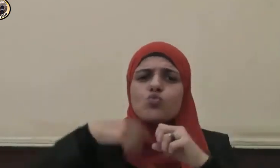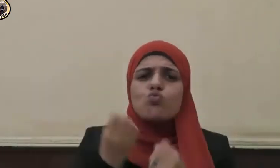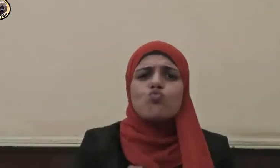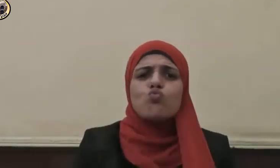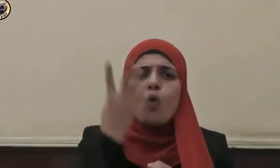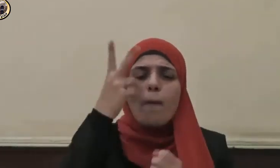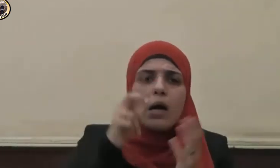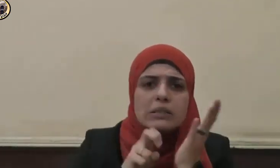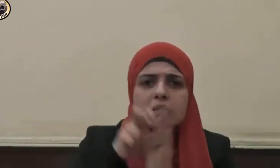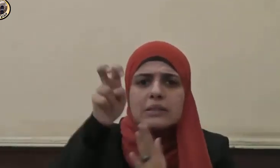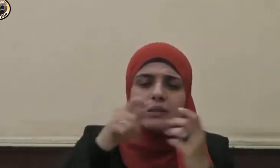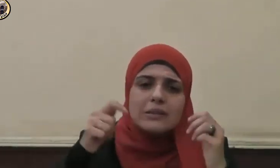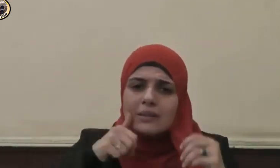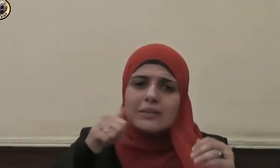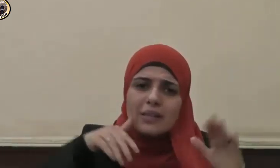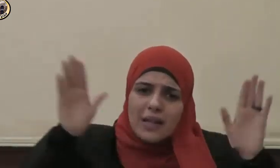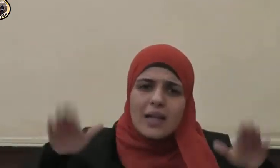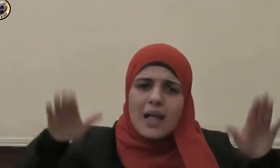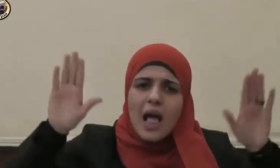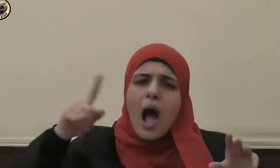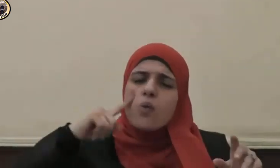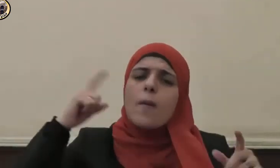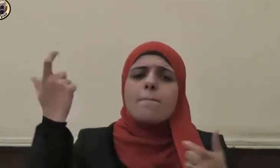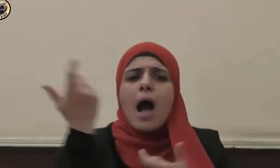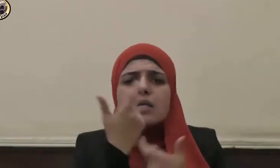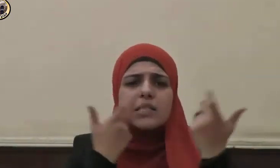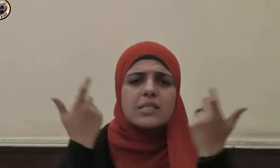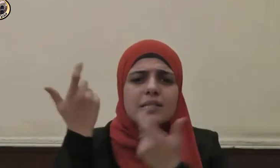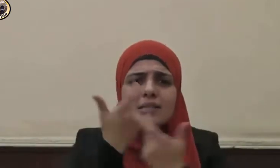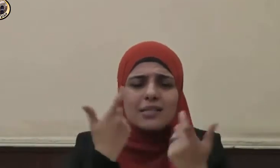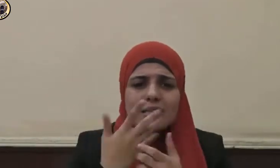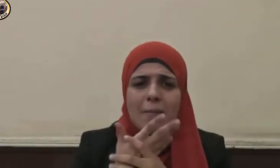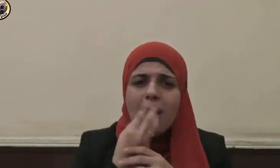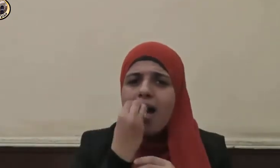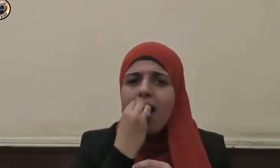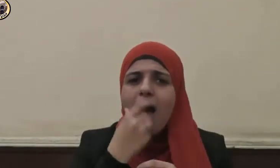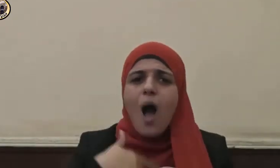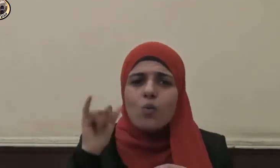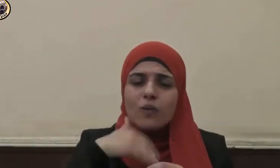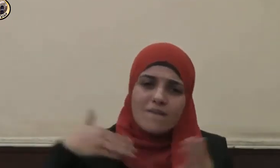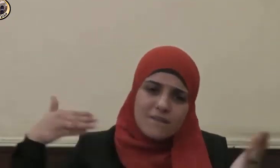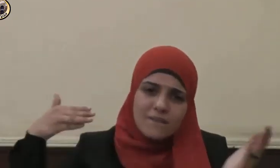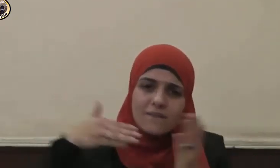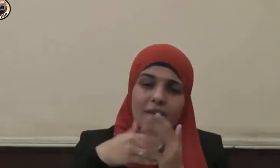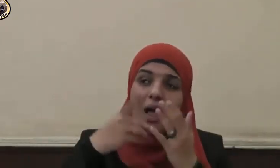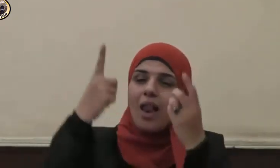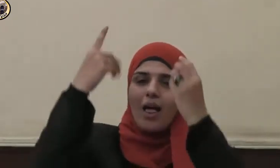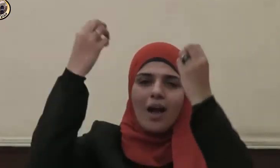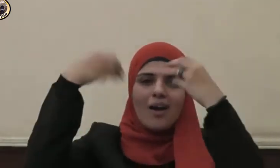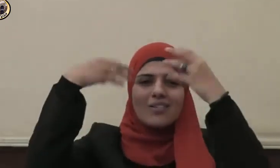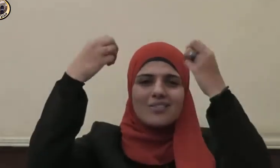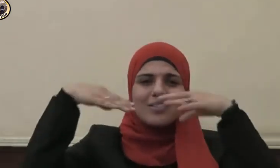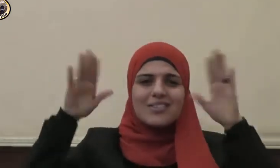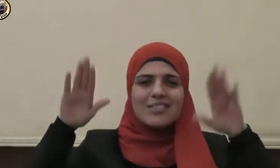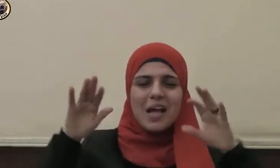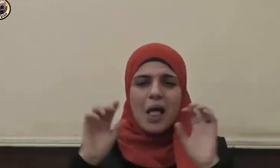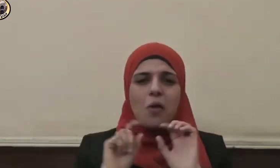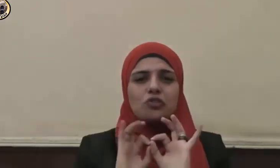والانطلاق والبحث وتعود وقد رزقها الله تعالى من فضله ما يكفيها